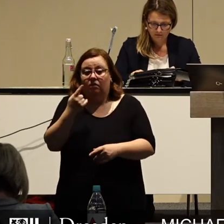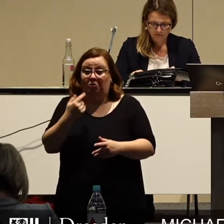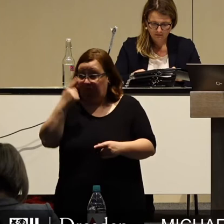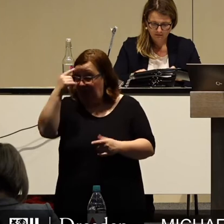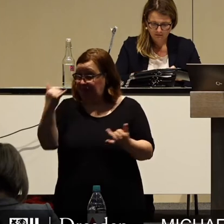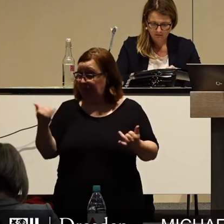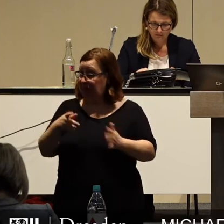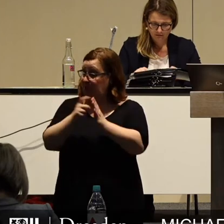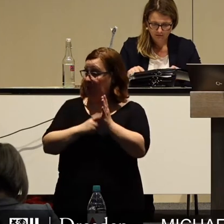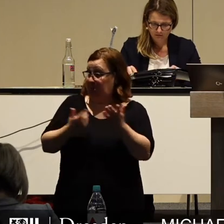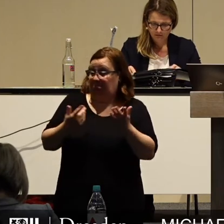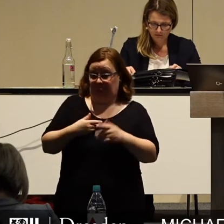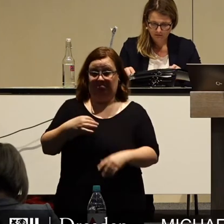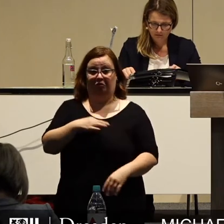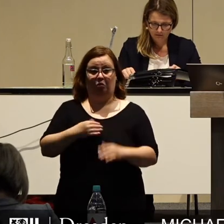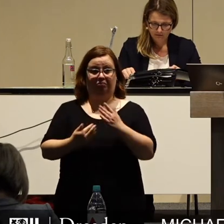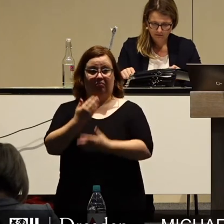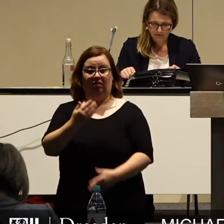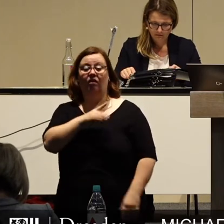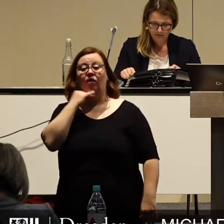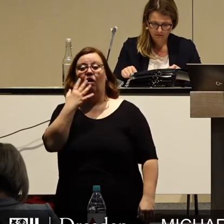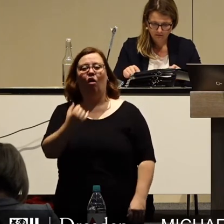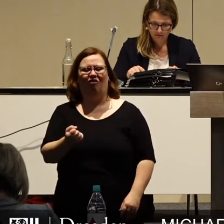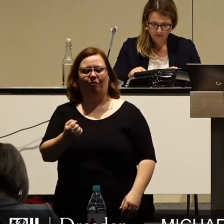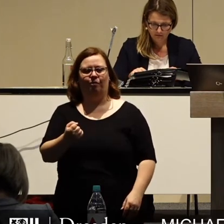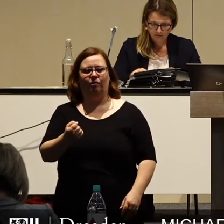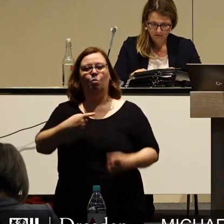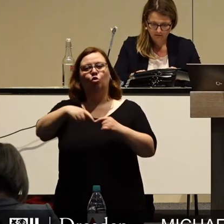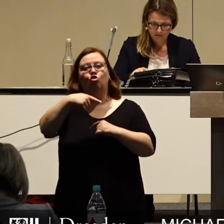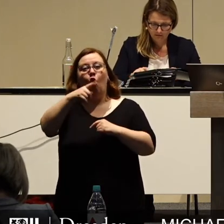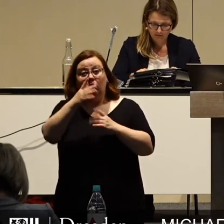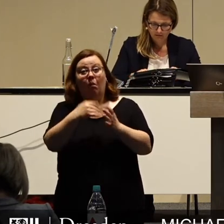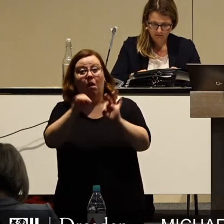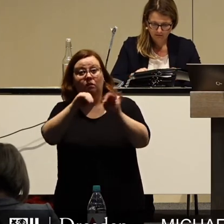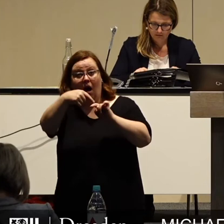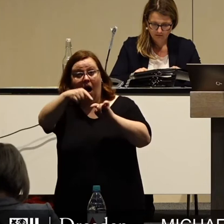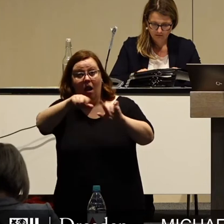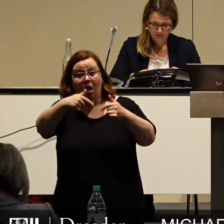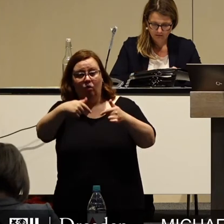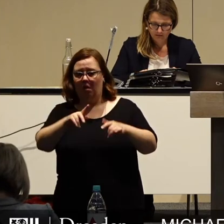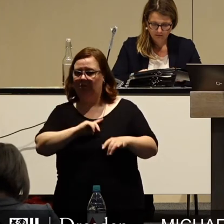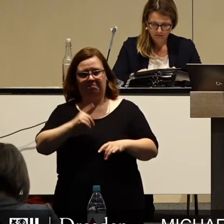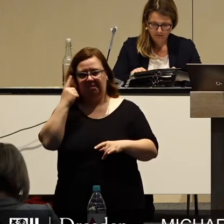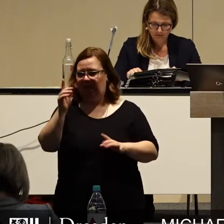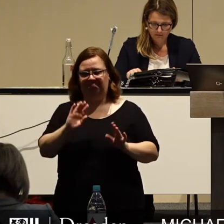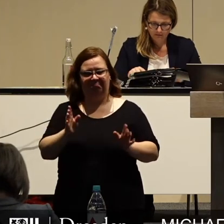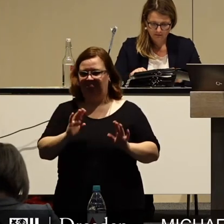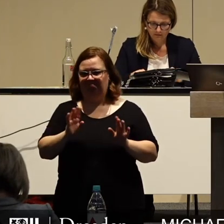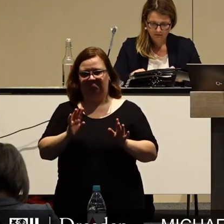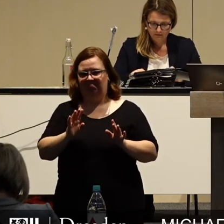gespannt, wie sie das begründen. Viele hoffen bereits, Licht am Ende des Tunnels zu sehen. Ich vermute eher,